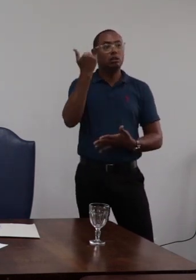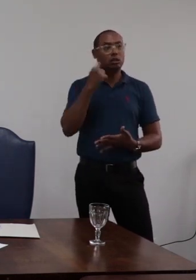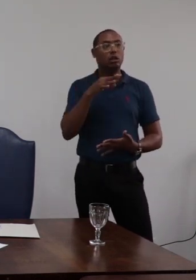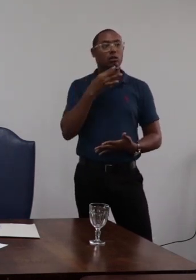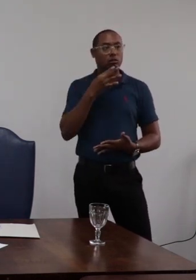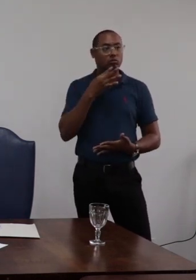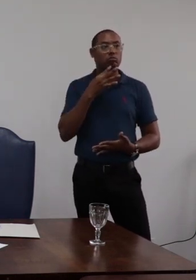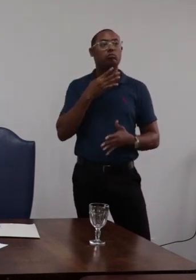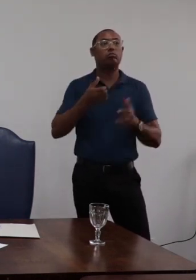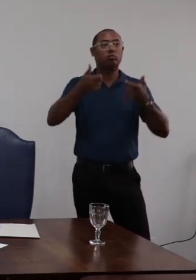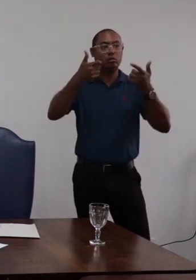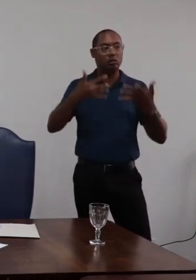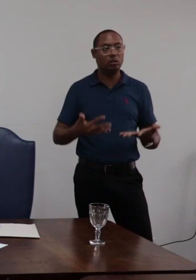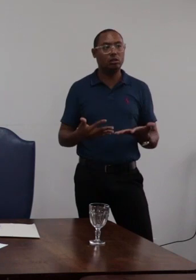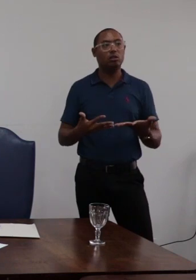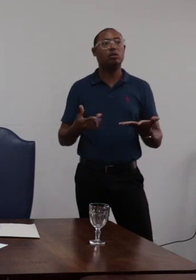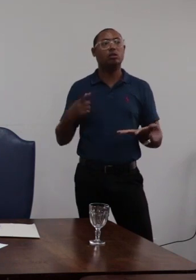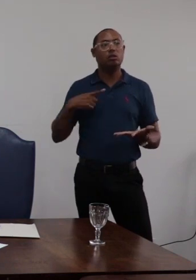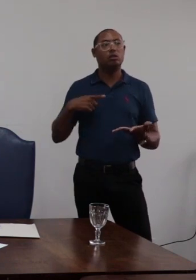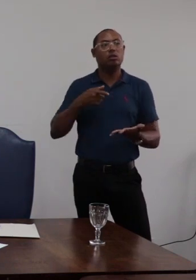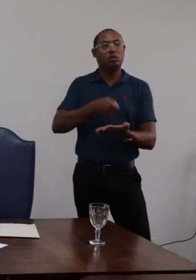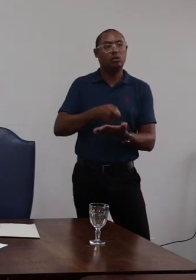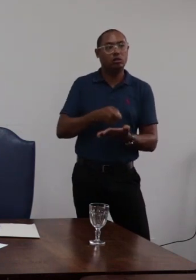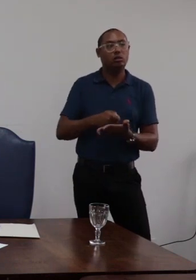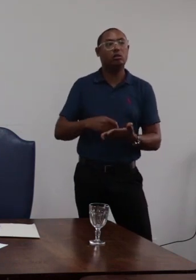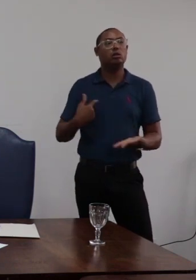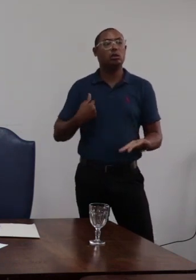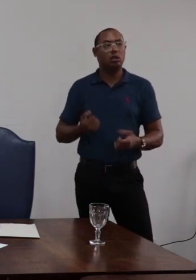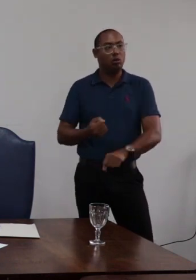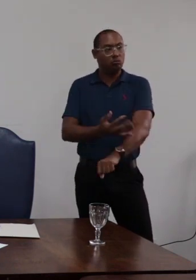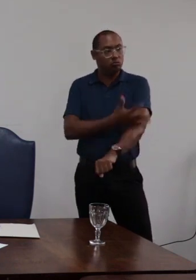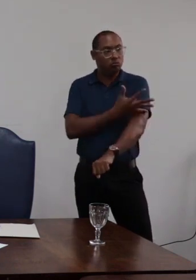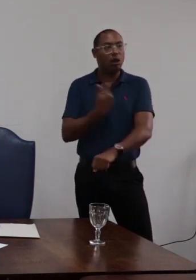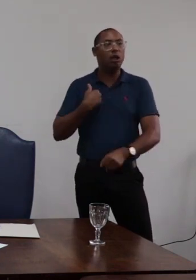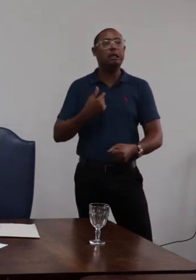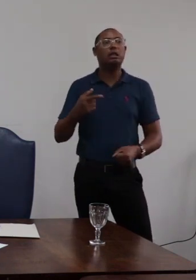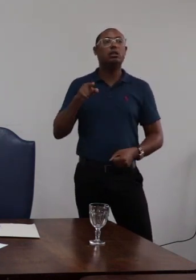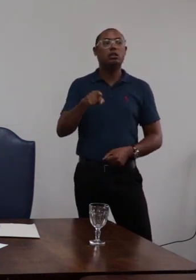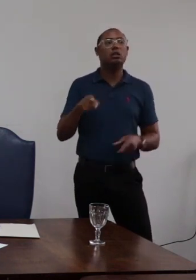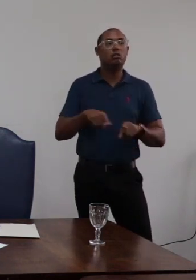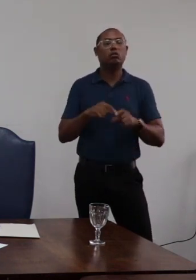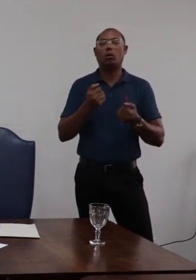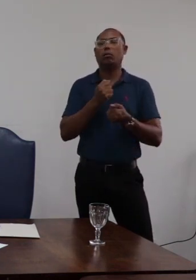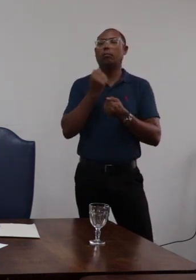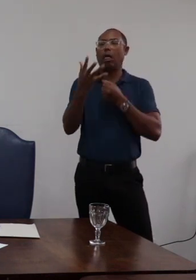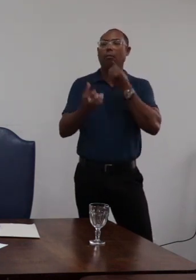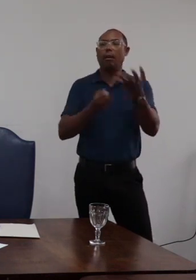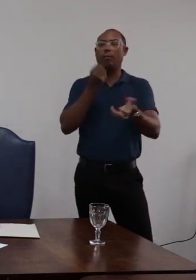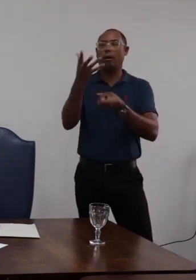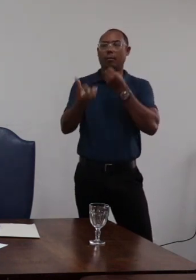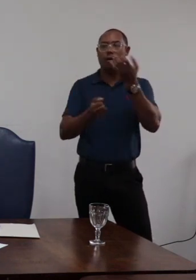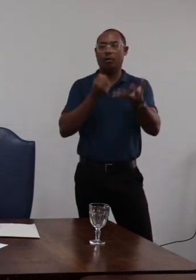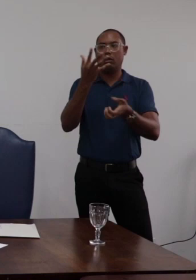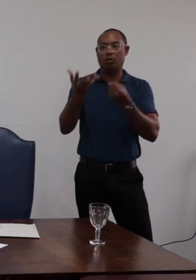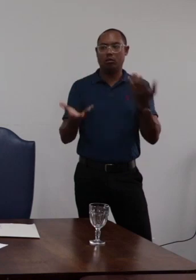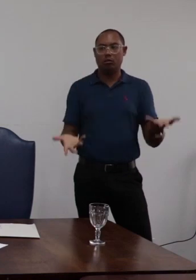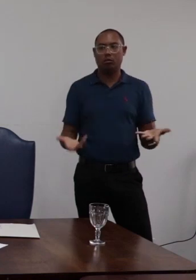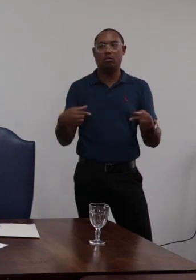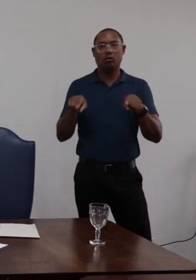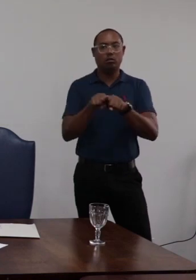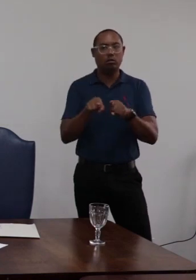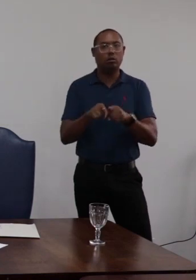momento do seu depoimento que estava sobre grande emoção e que por isso considerou aquele momento como um desabafo afirmando inclusive